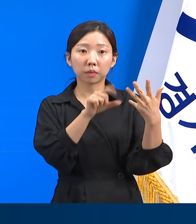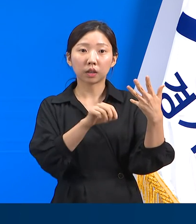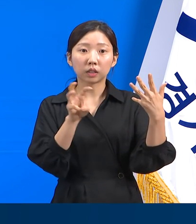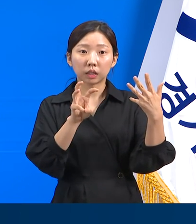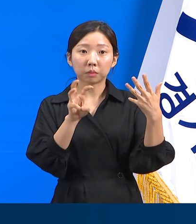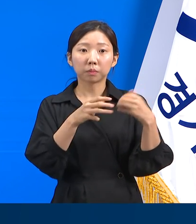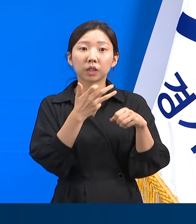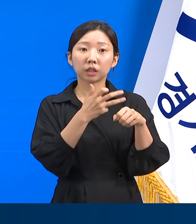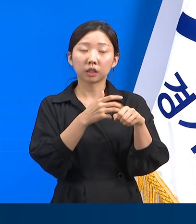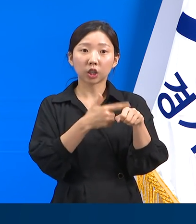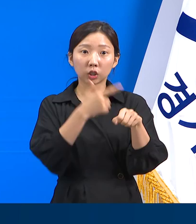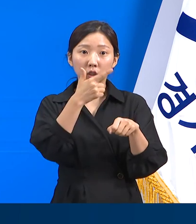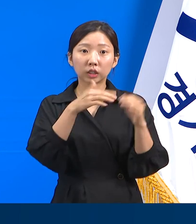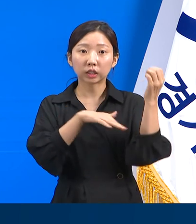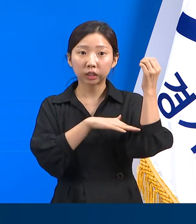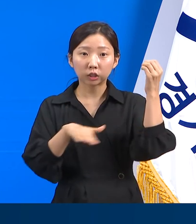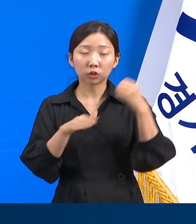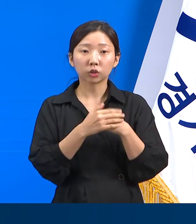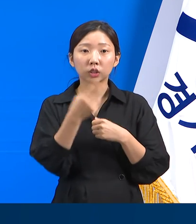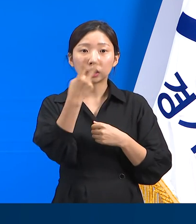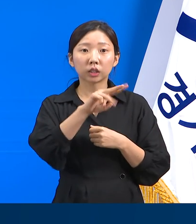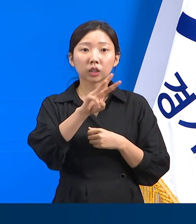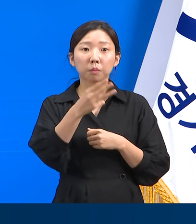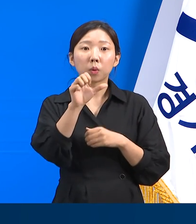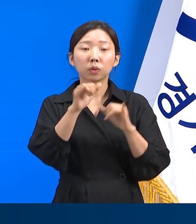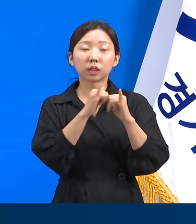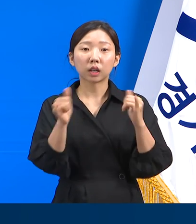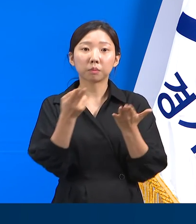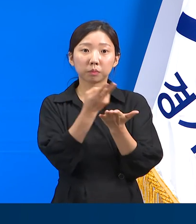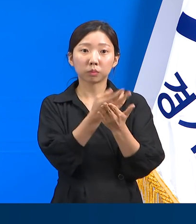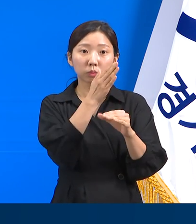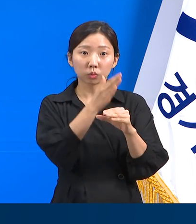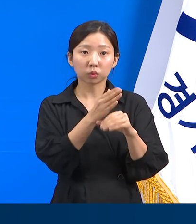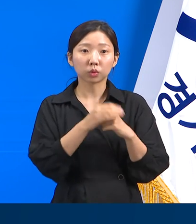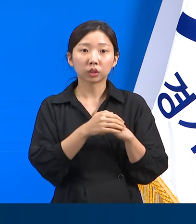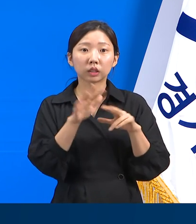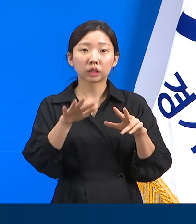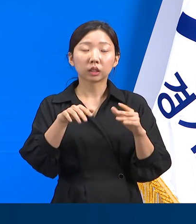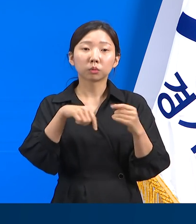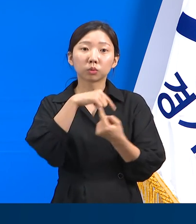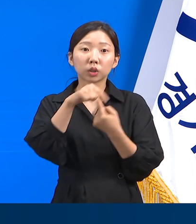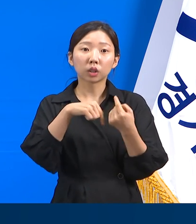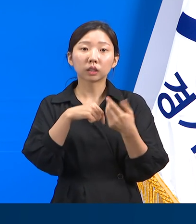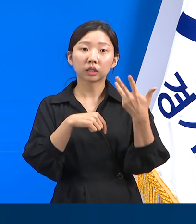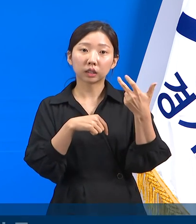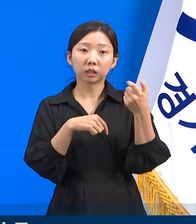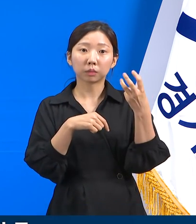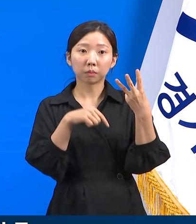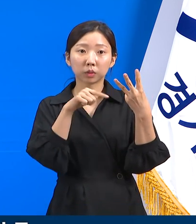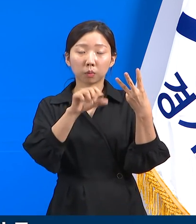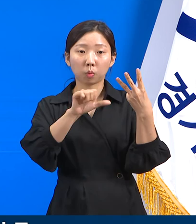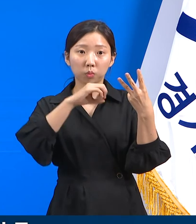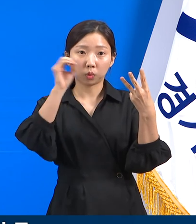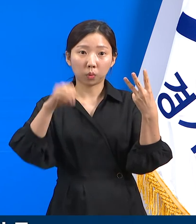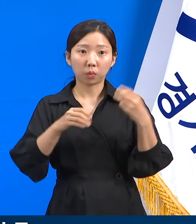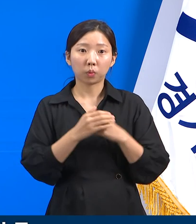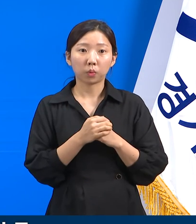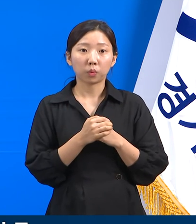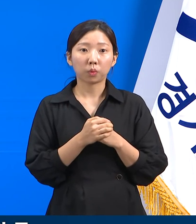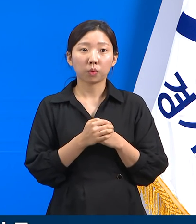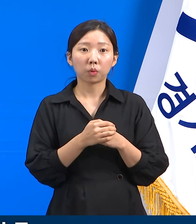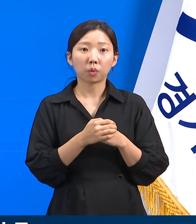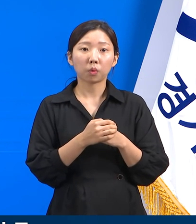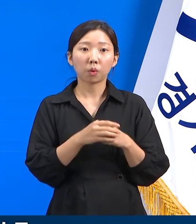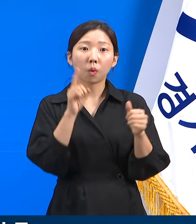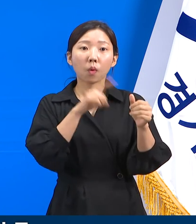18시 기준 2,305명이 입소해 있으며 현재 가동률은 73.5%입니다. 경기도는 확진자 급증에